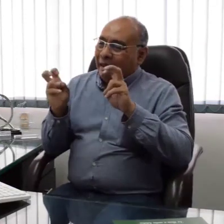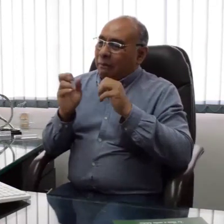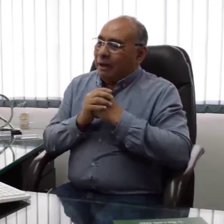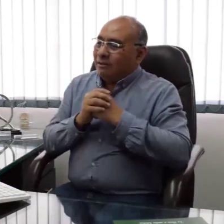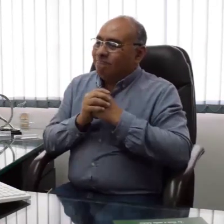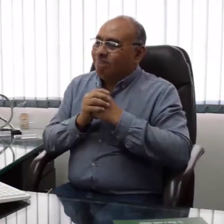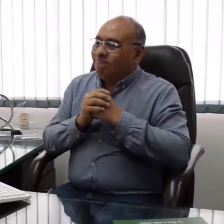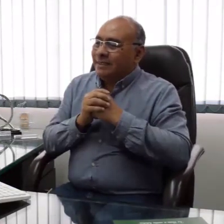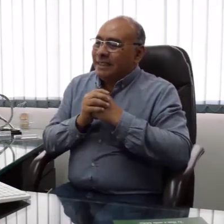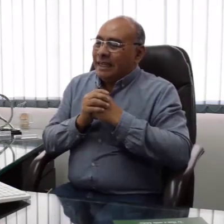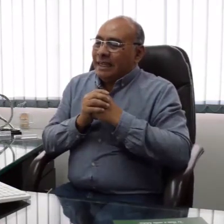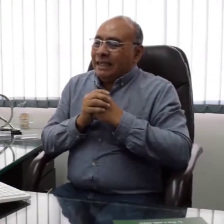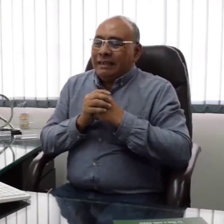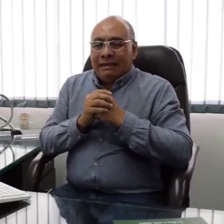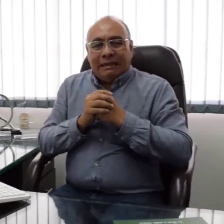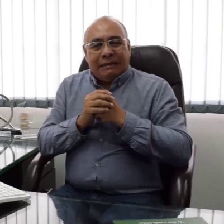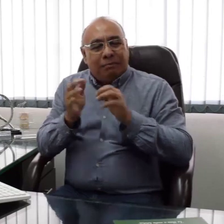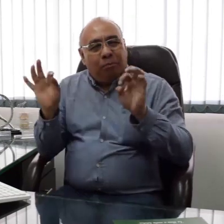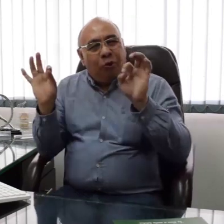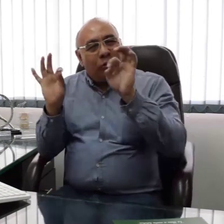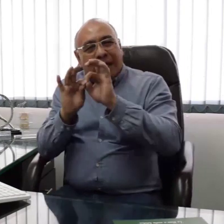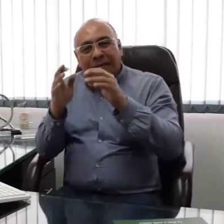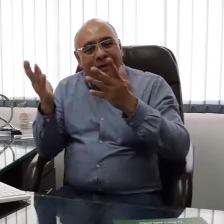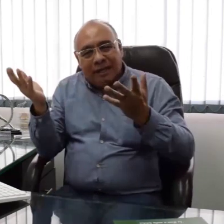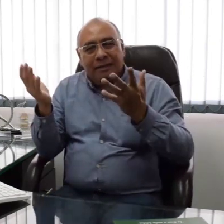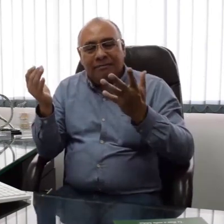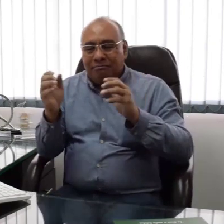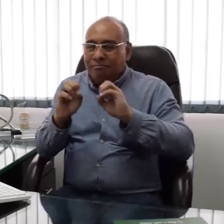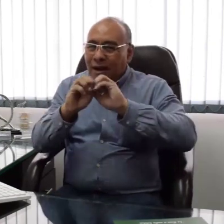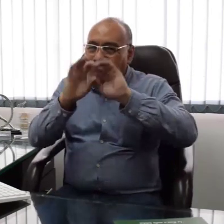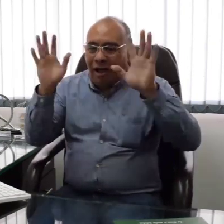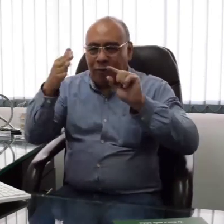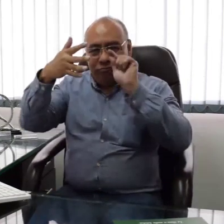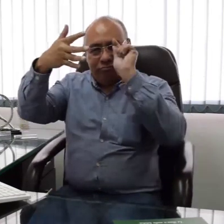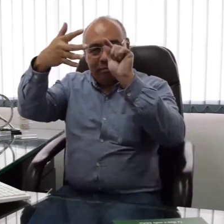Al respecto, es necesario que se aclaren y precisen varios aspectos.